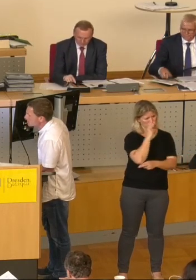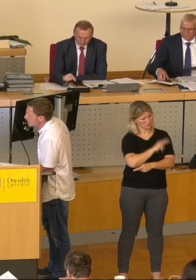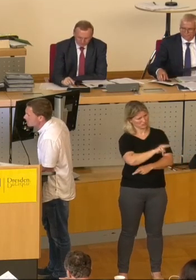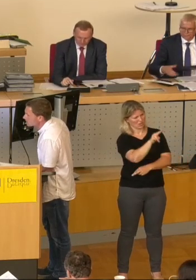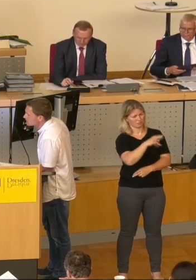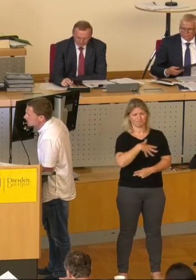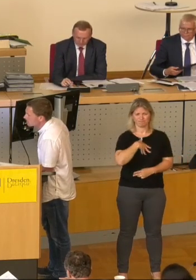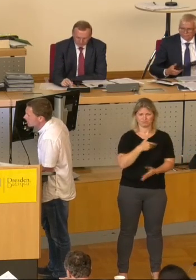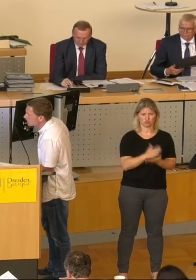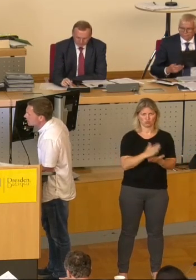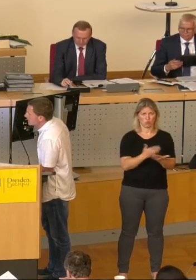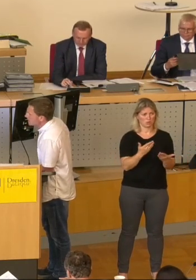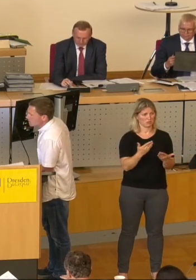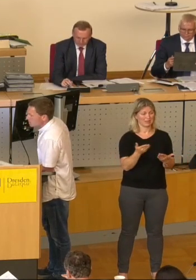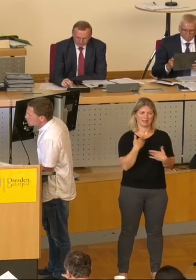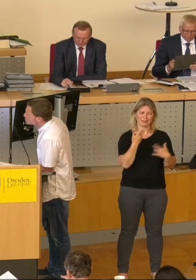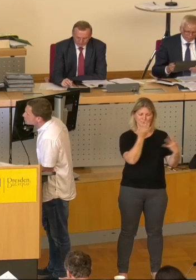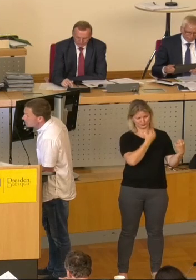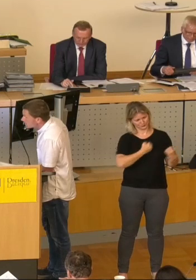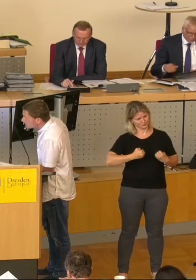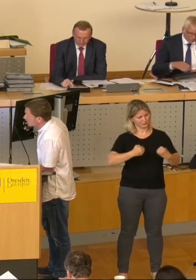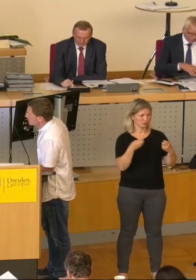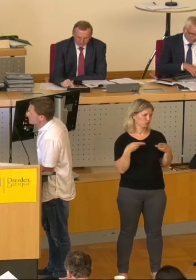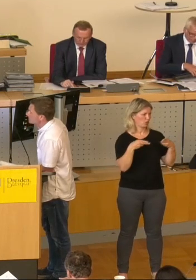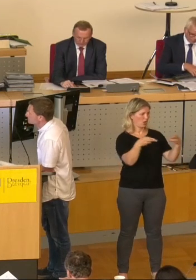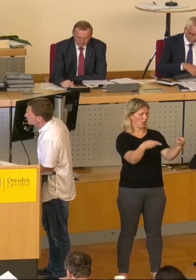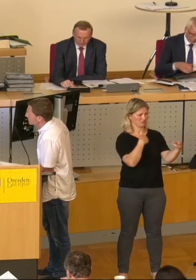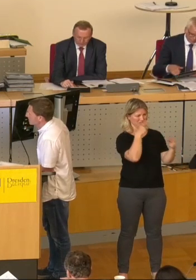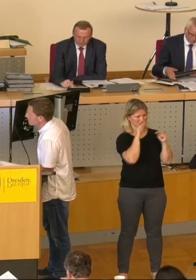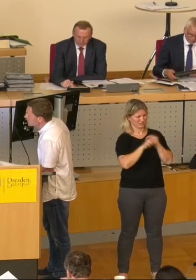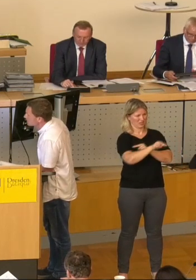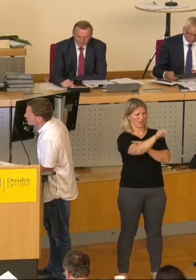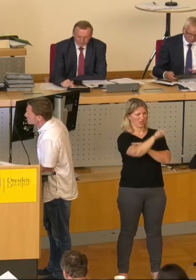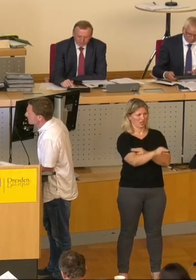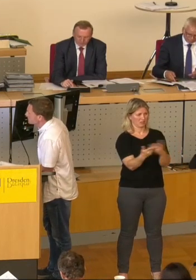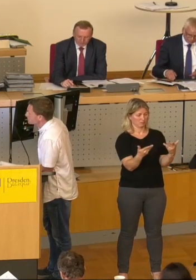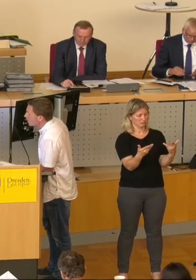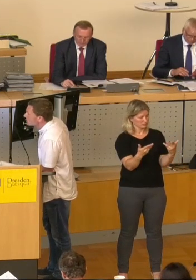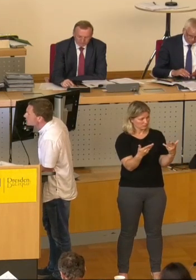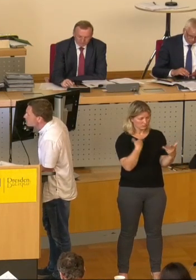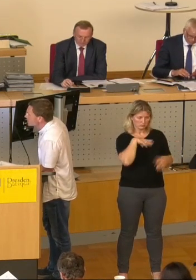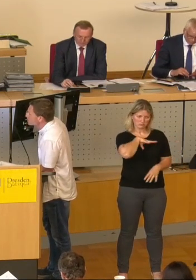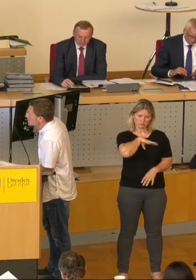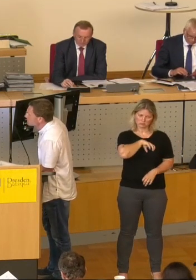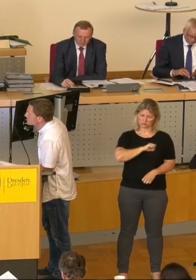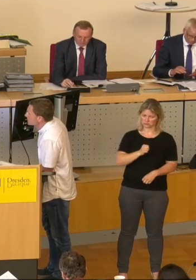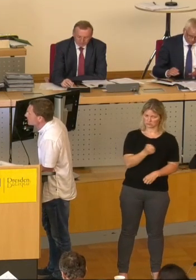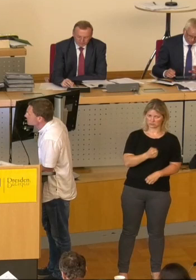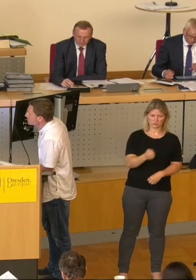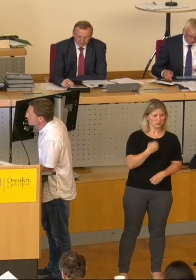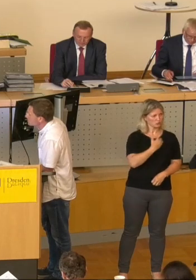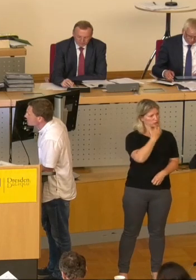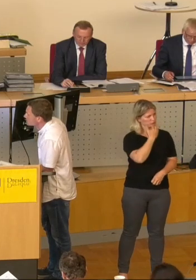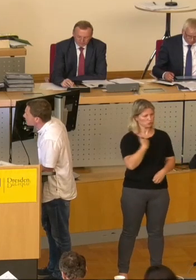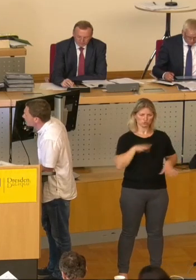wenn Sie dort einbiegen, das ist einfach schwierig, ja täglich auszuhalten, weil es überhaupt nicht dem Bild entspricht, wie ich es gerne